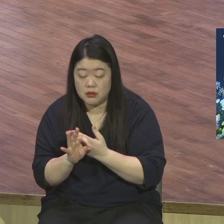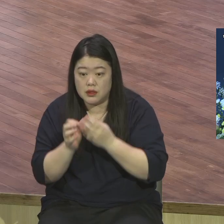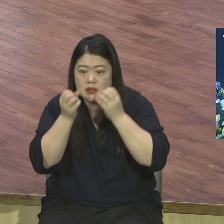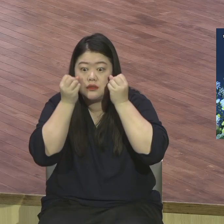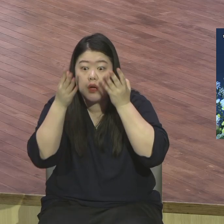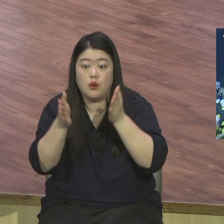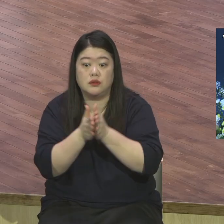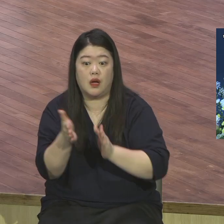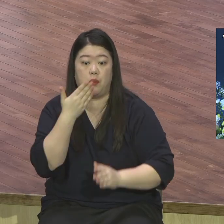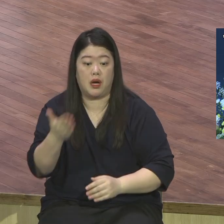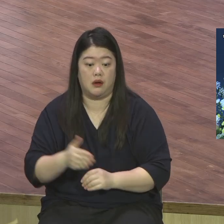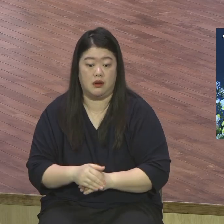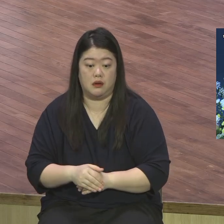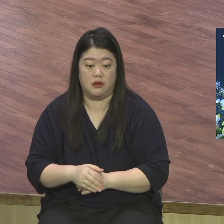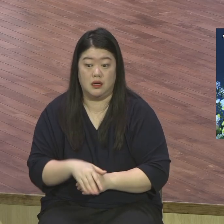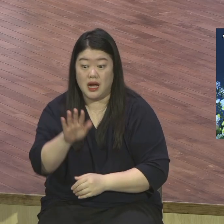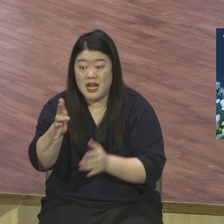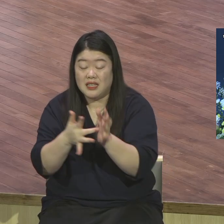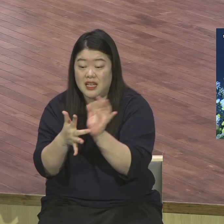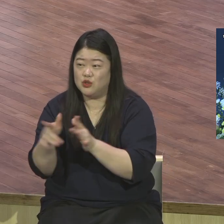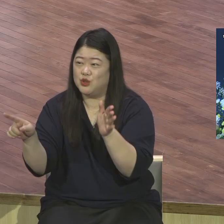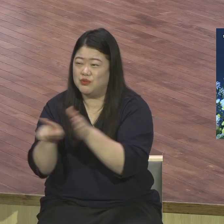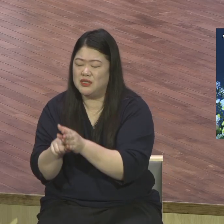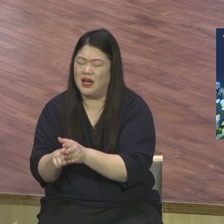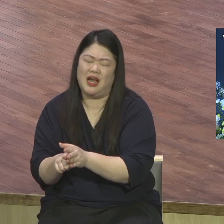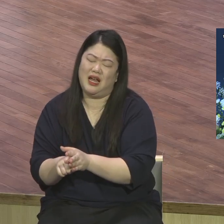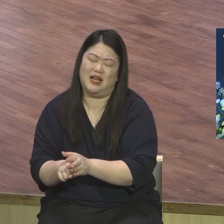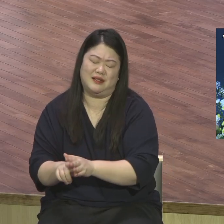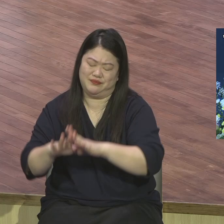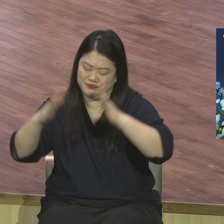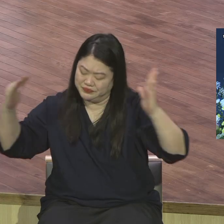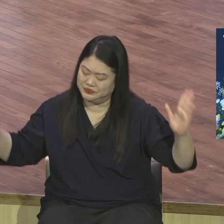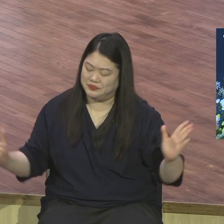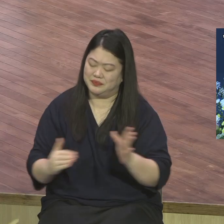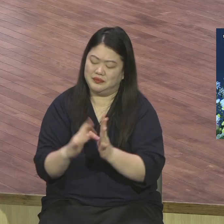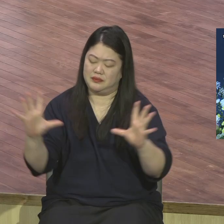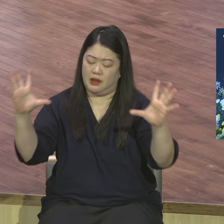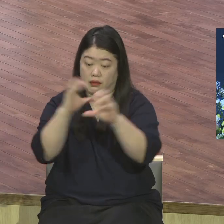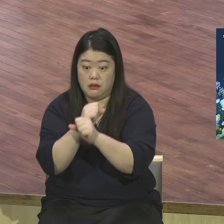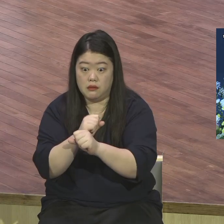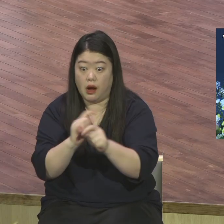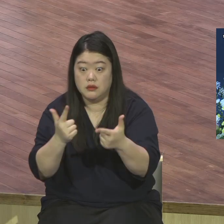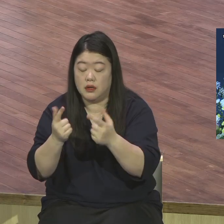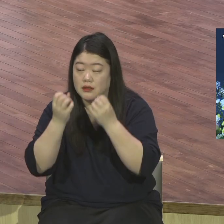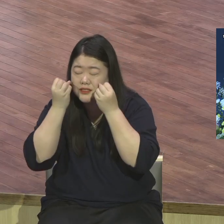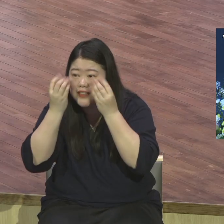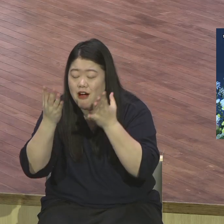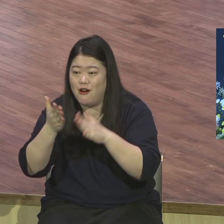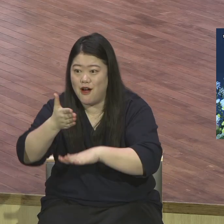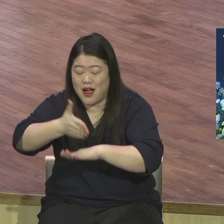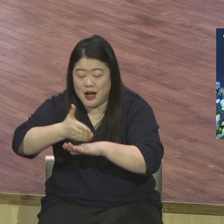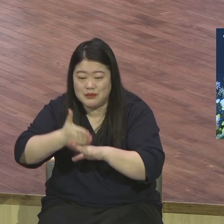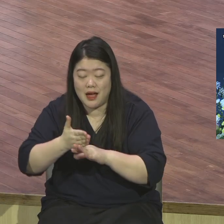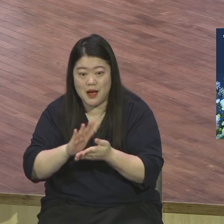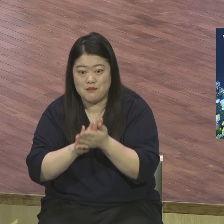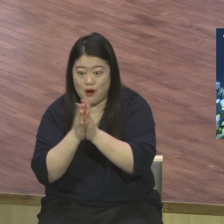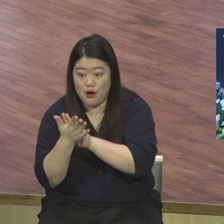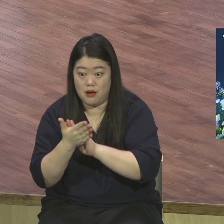주신다 날로 새롭도다 샘을 주신다 영계 모든 성도들 예수 거시도를 통해서